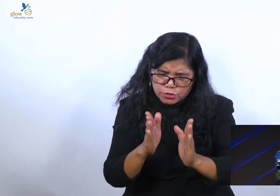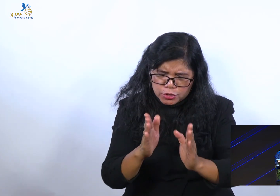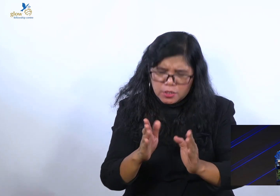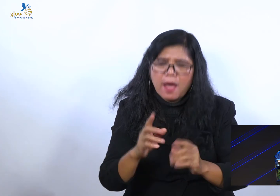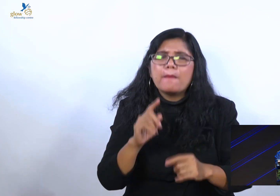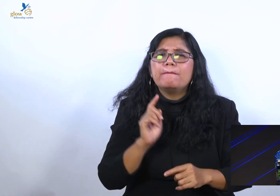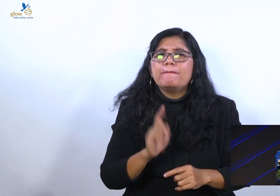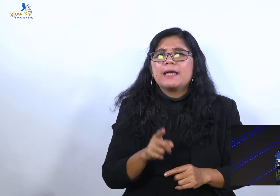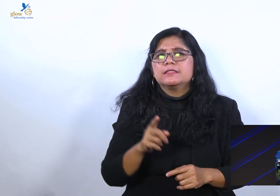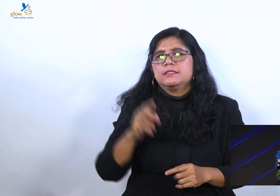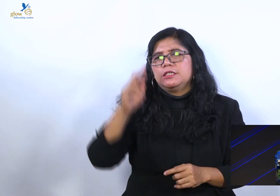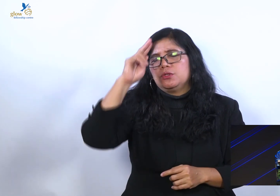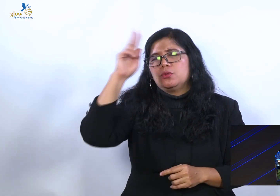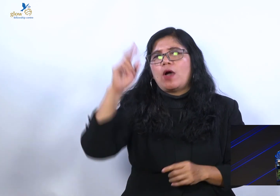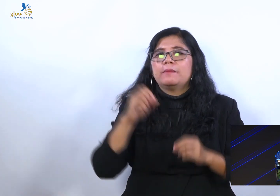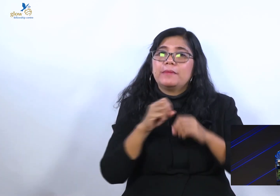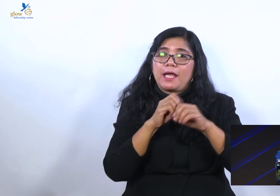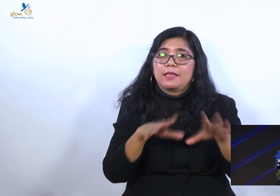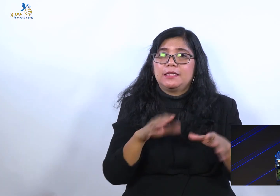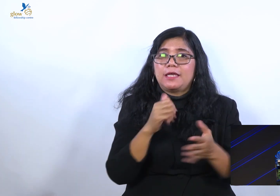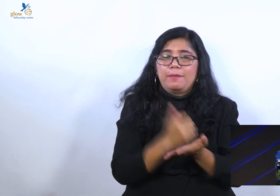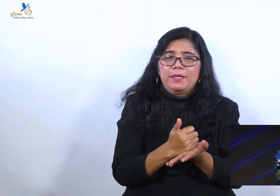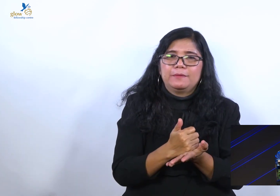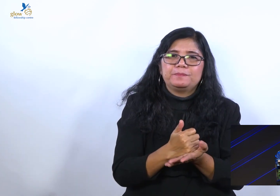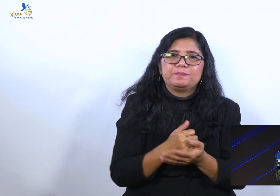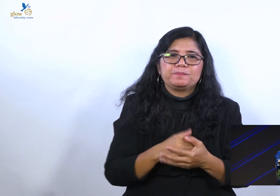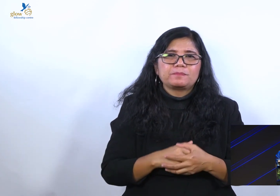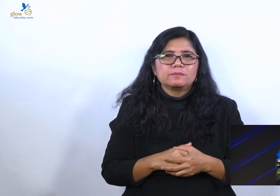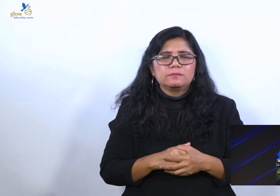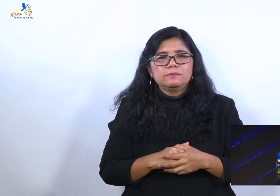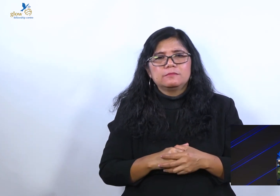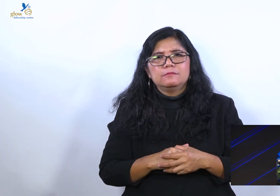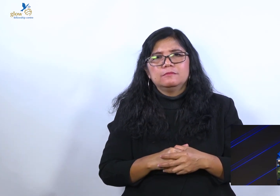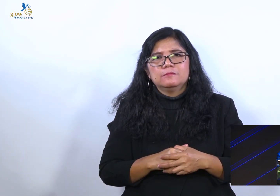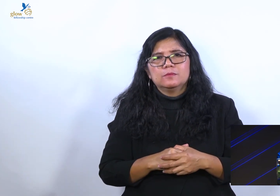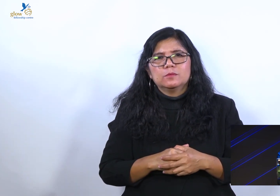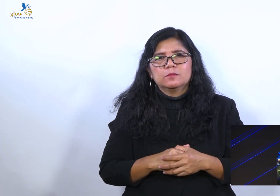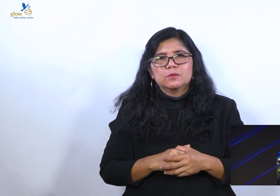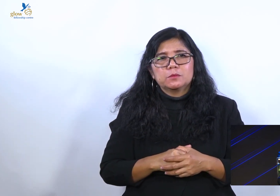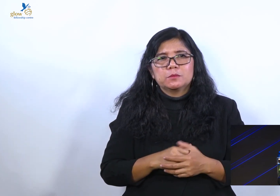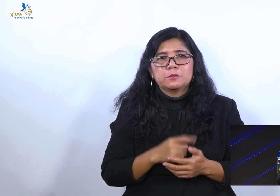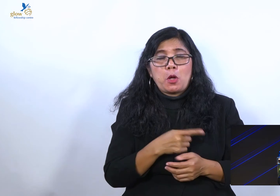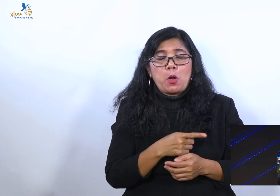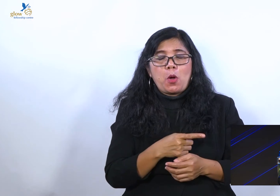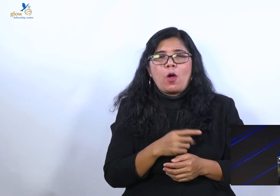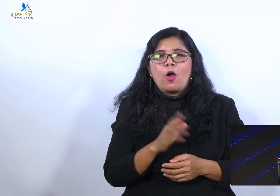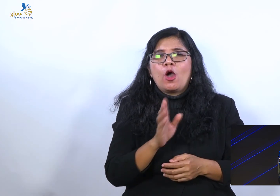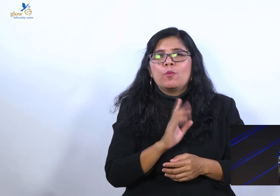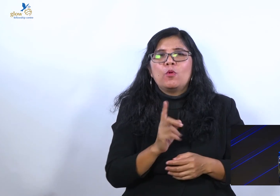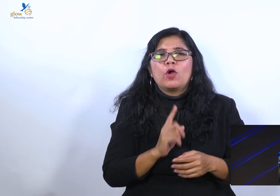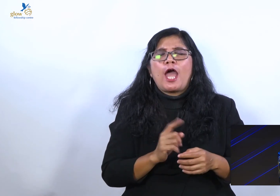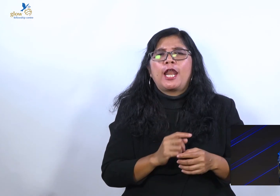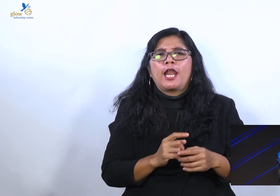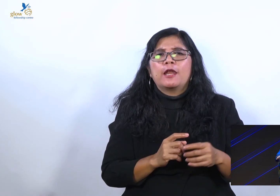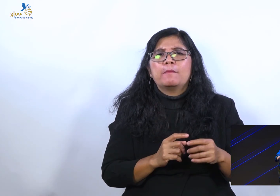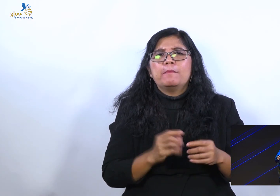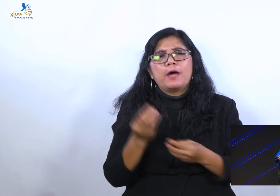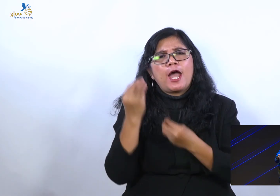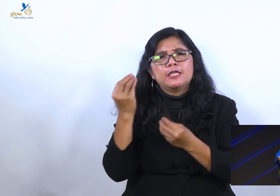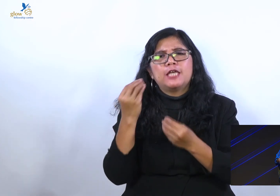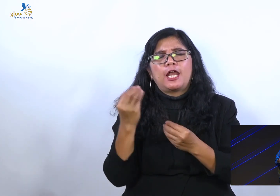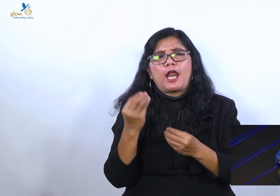Saya ngerti. Ada orang-orang yang hari-hari ini kalau dengar berkat sensitif banget. Oh teologi kemakmuran, teologi kemakmuran, teologi kemakmuran.